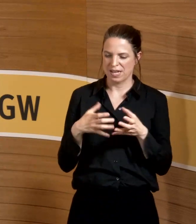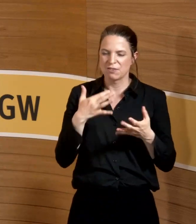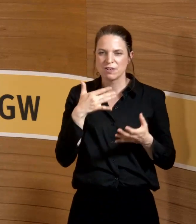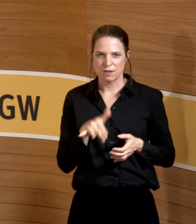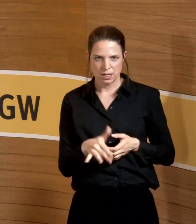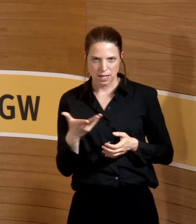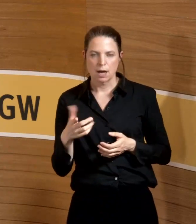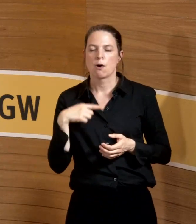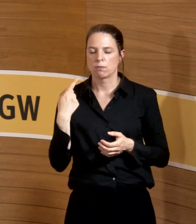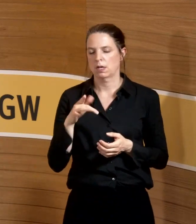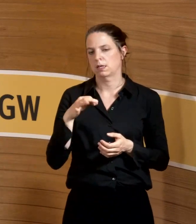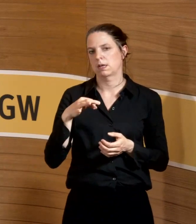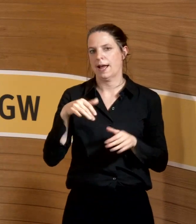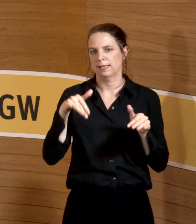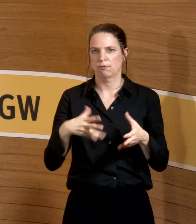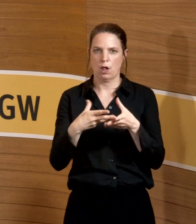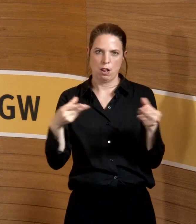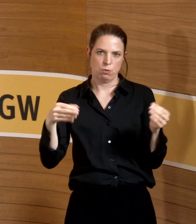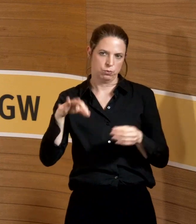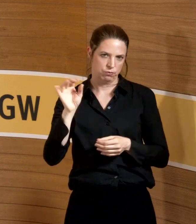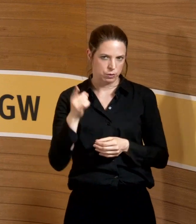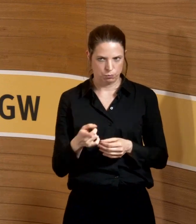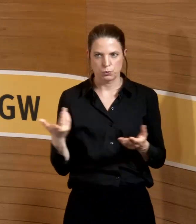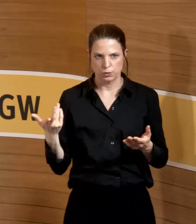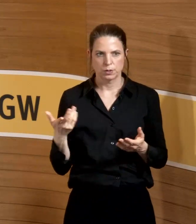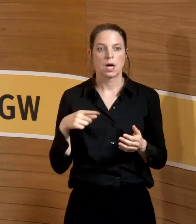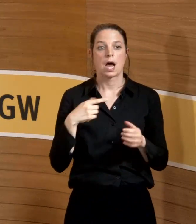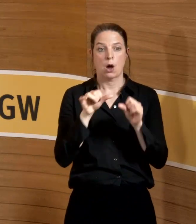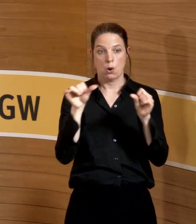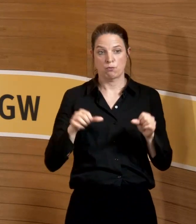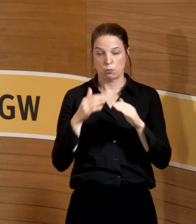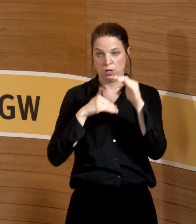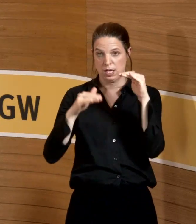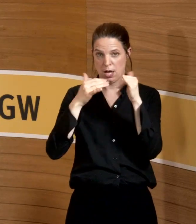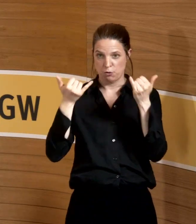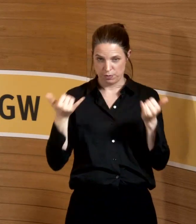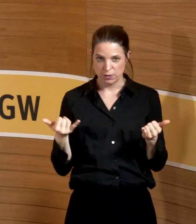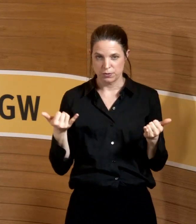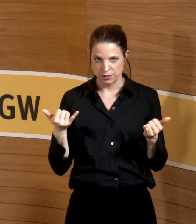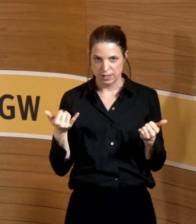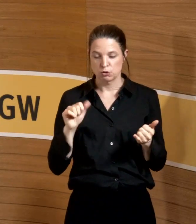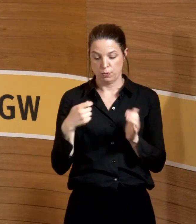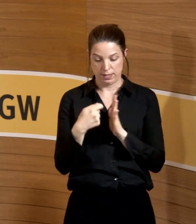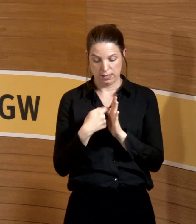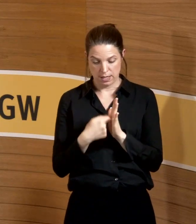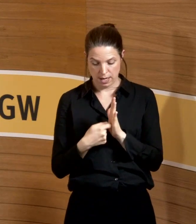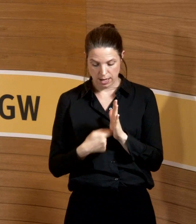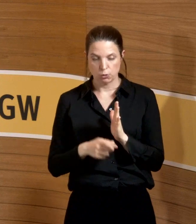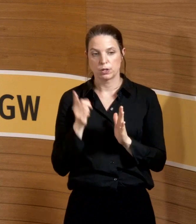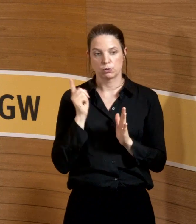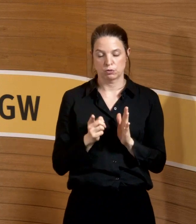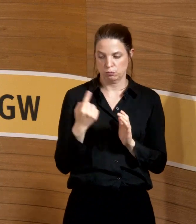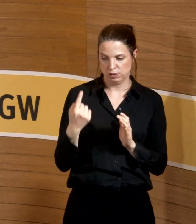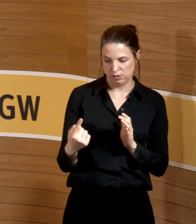Lösung im Einzelfall zu finden. Der Aufbau vielleicht noch zu dem Formular grundsätzlich ist, wird erst mal angekreuzt, was macht die